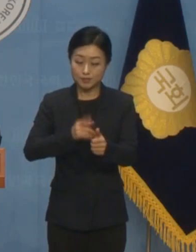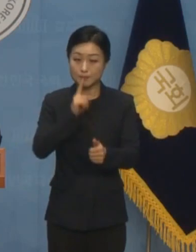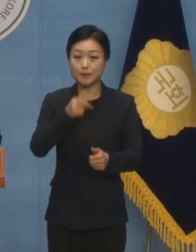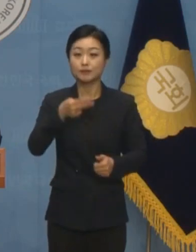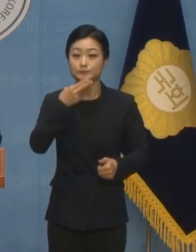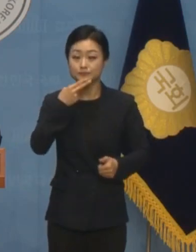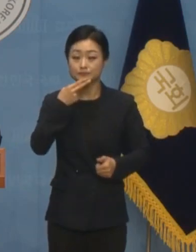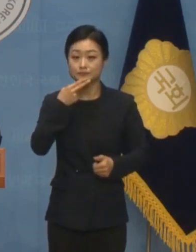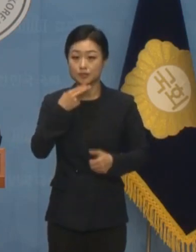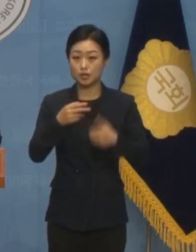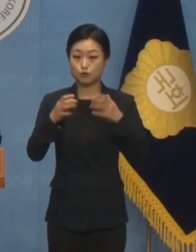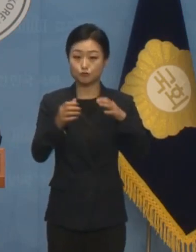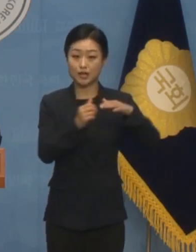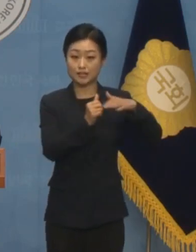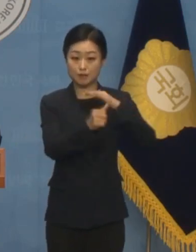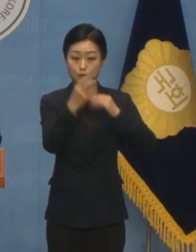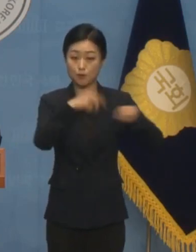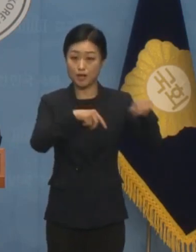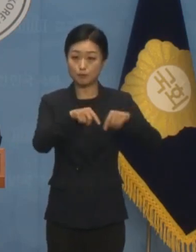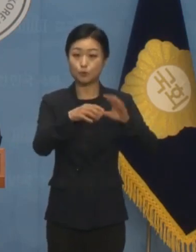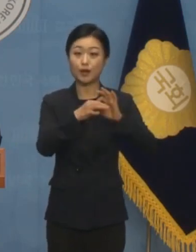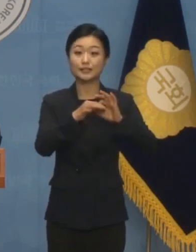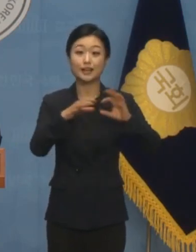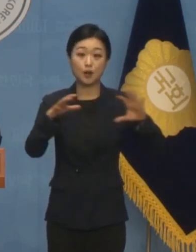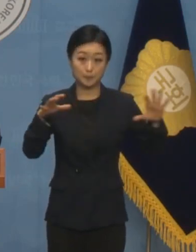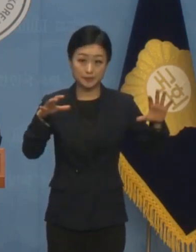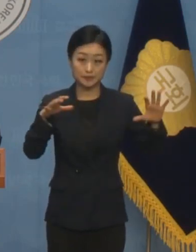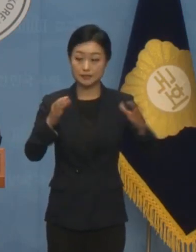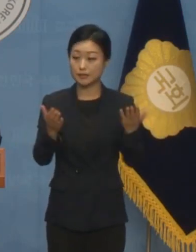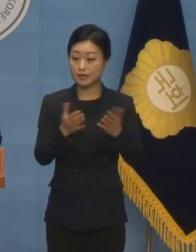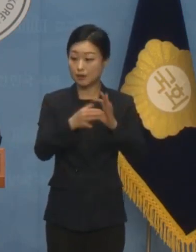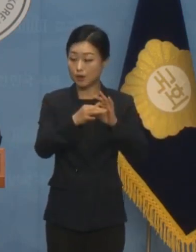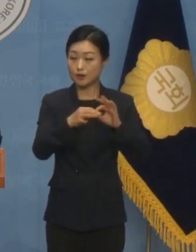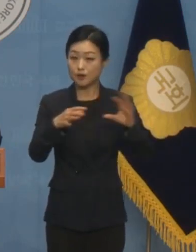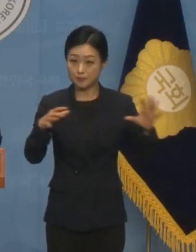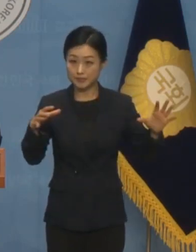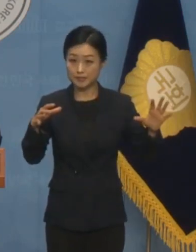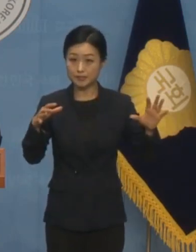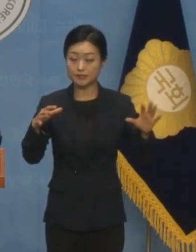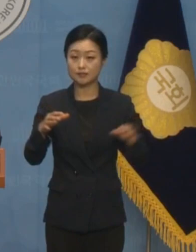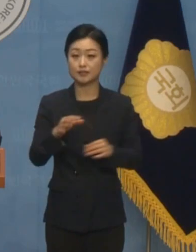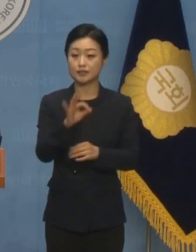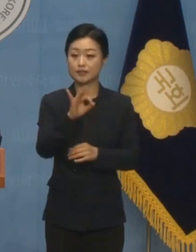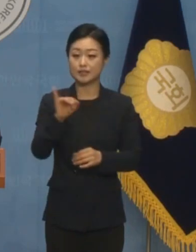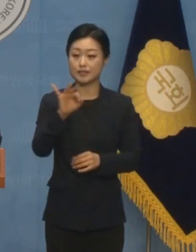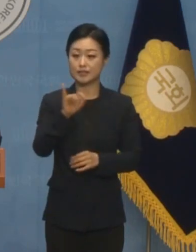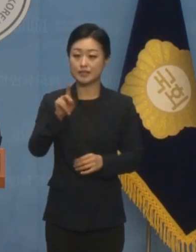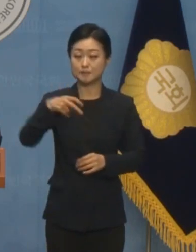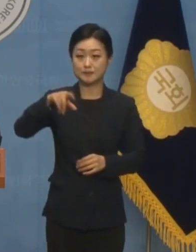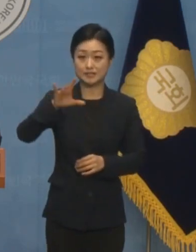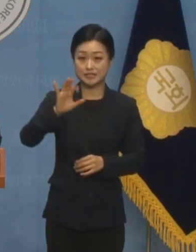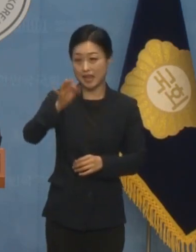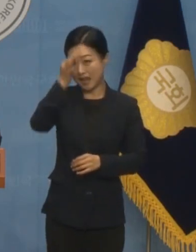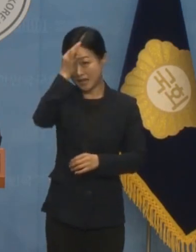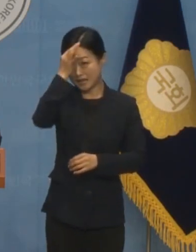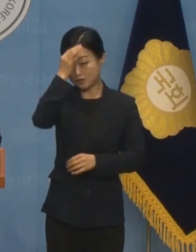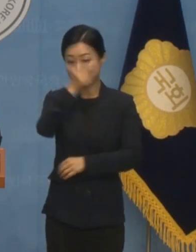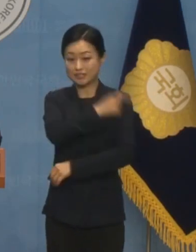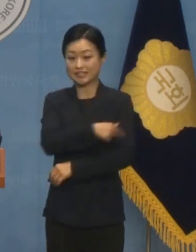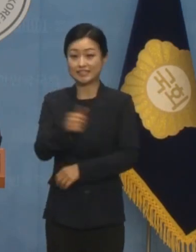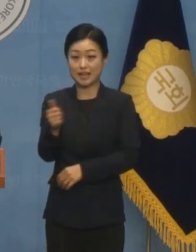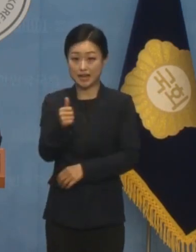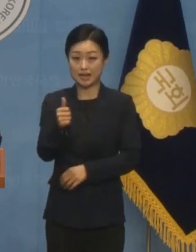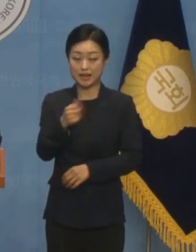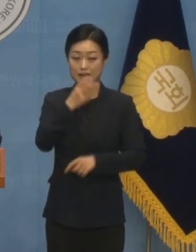국가대표 감독 선임과는 전혀 직무 관련이 없는 이임생 축구협회 기술총괄이사에게